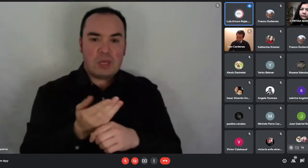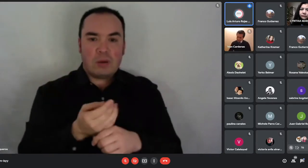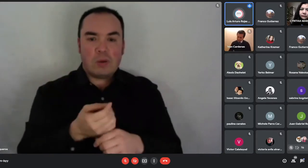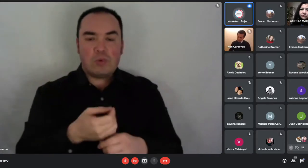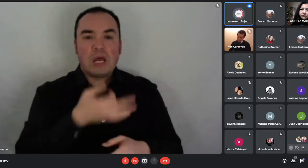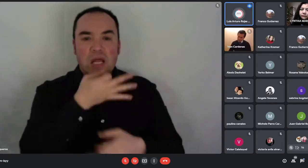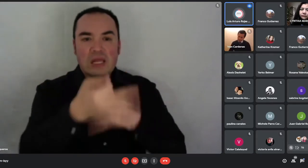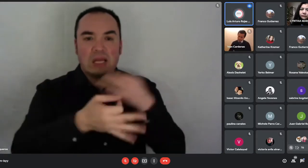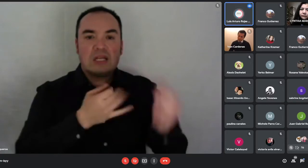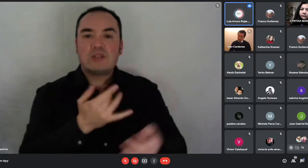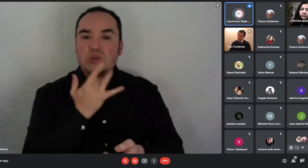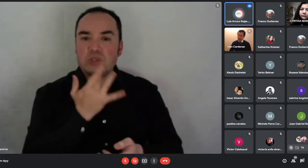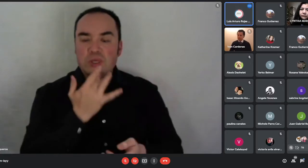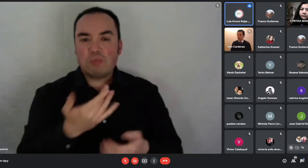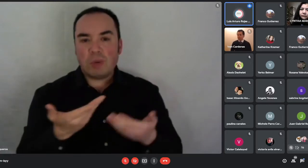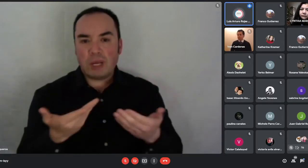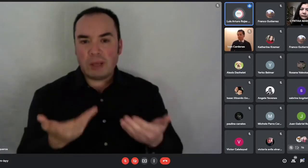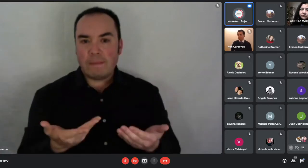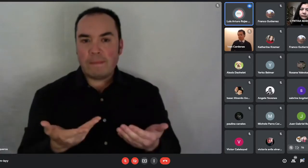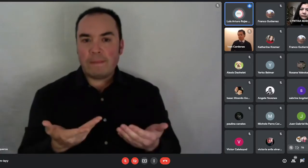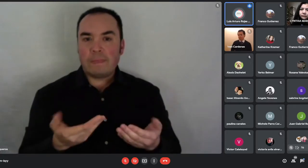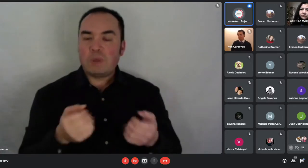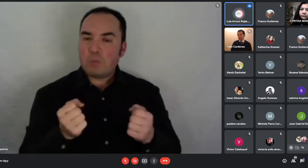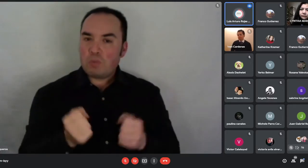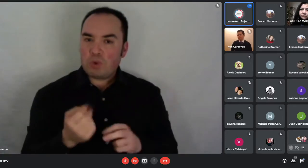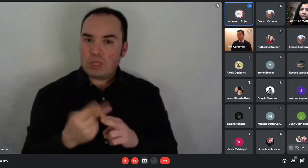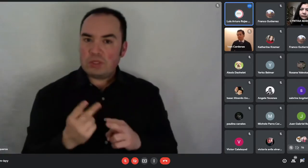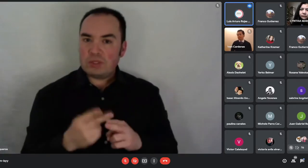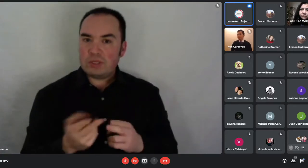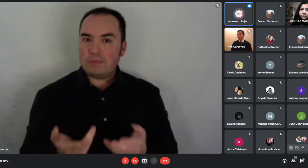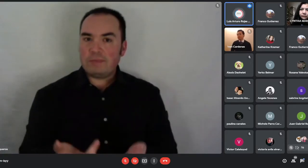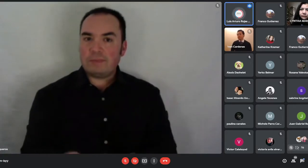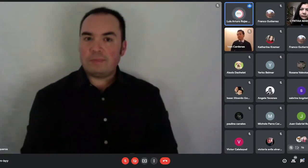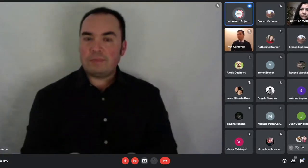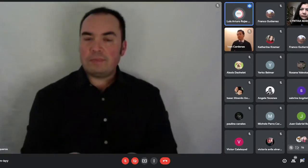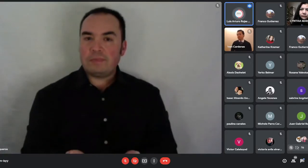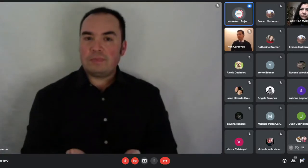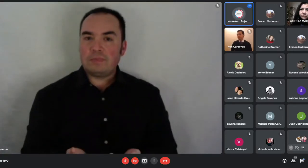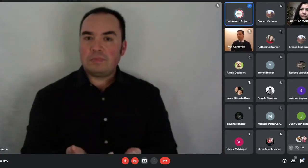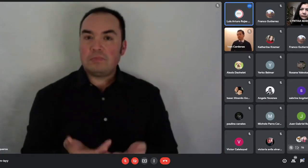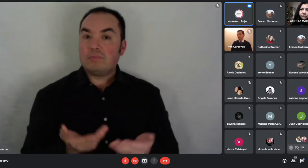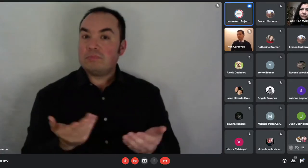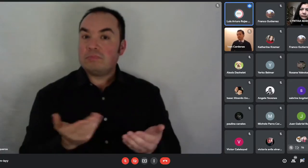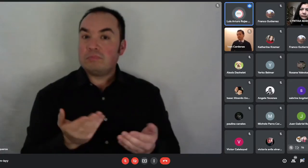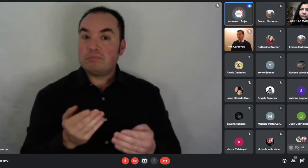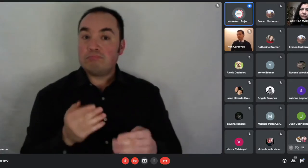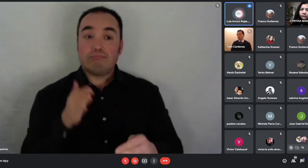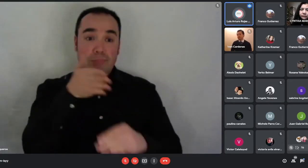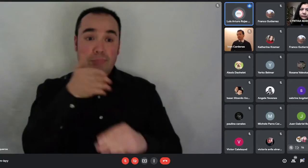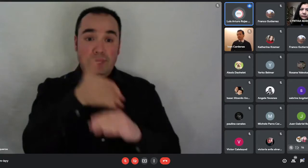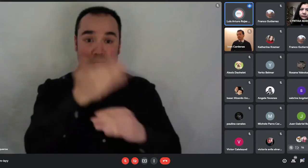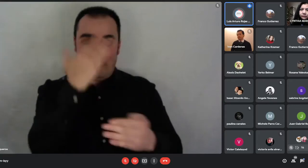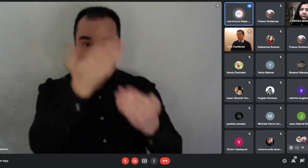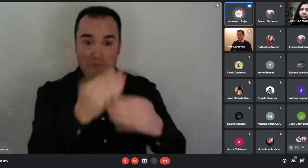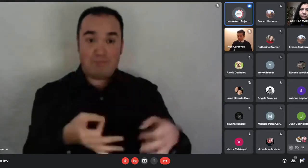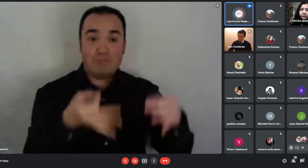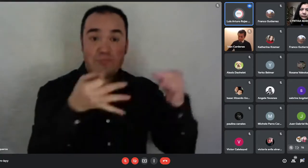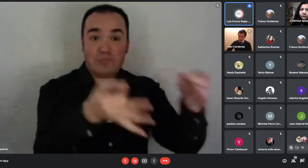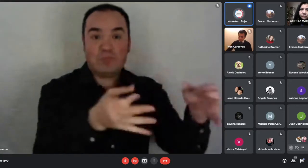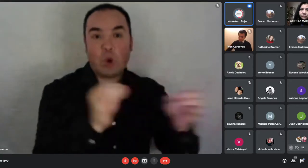física o en línea, de acuerdo a lo que se nos indique respecto a cómo va a